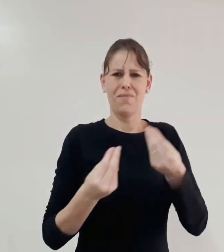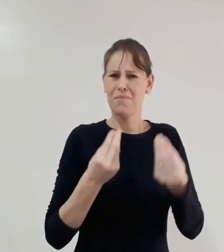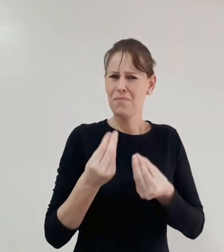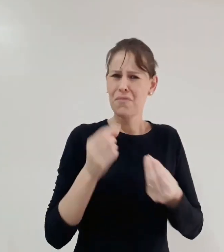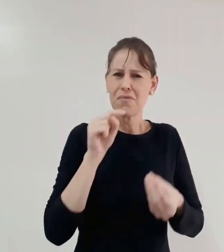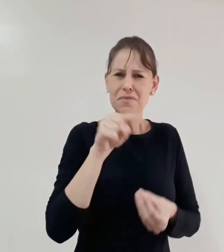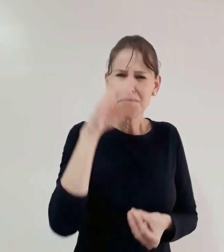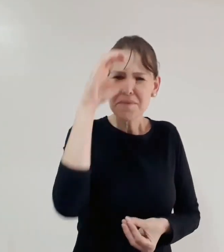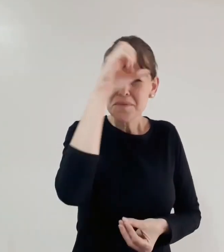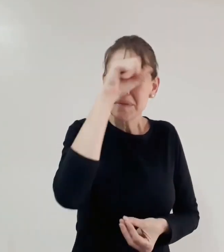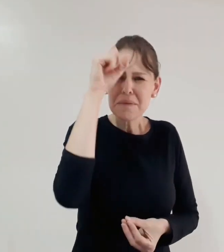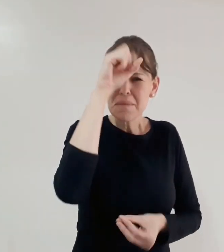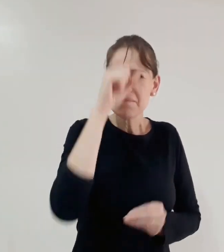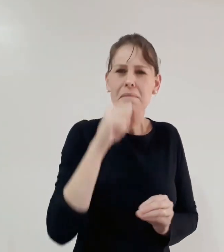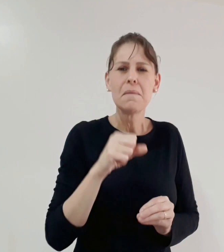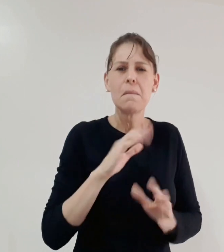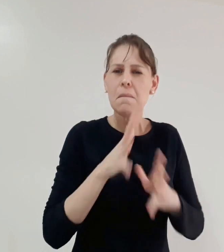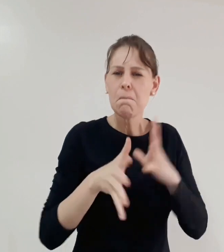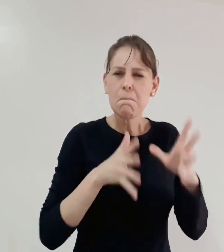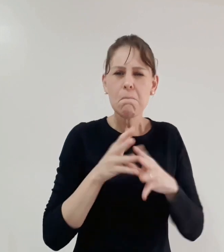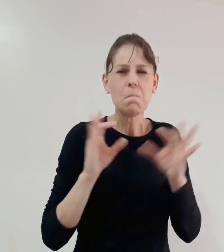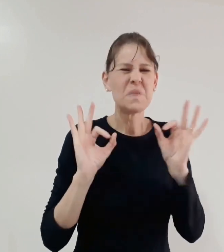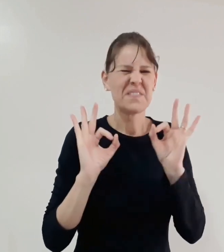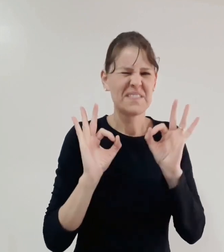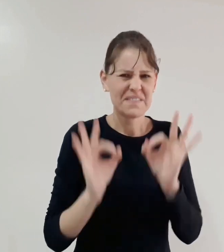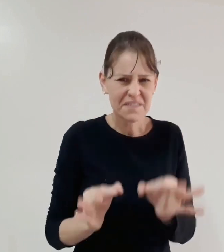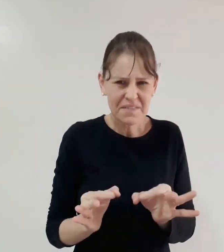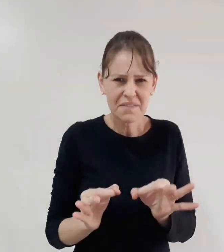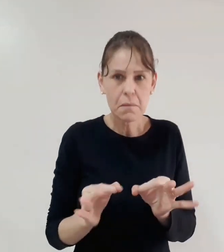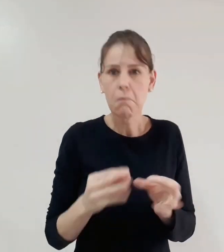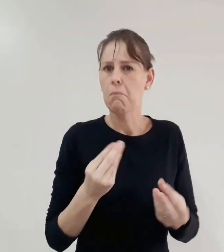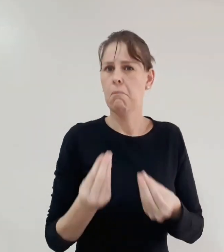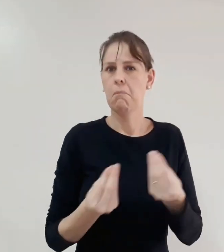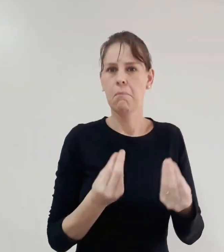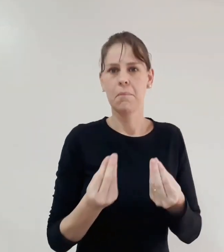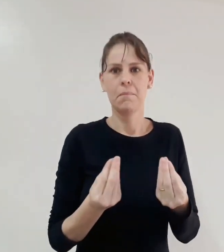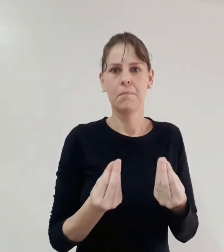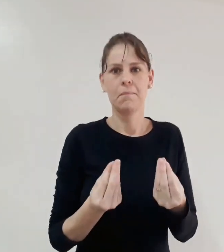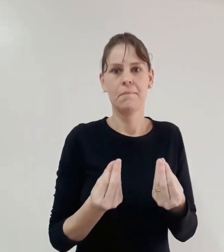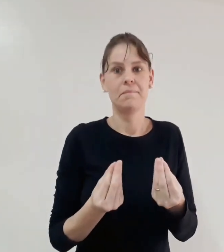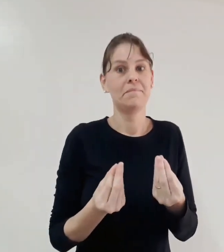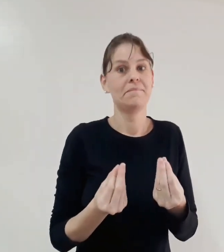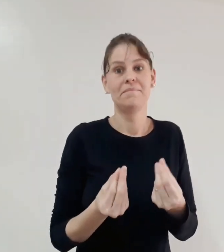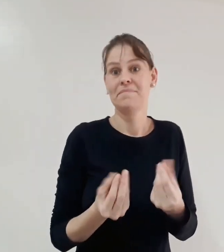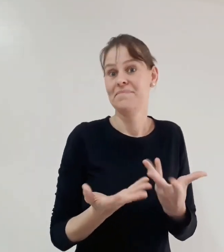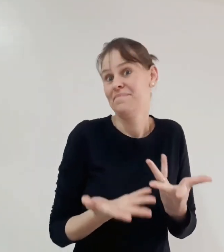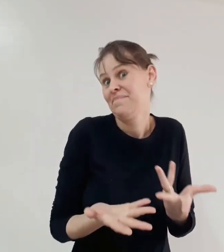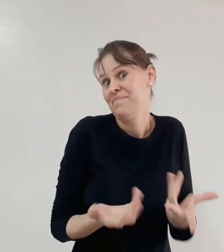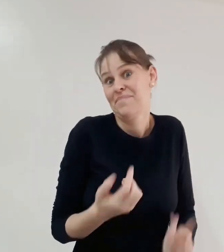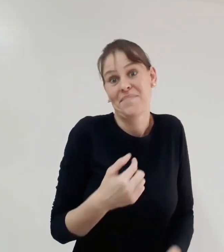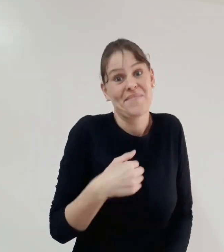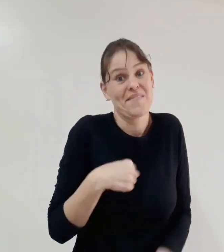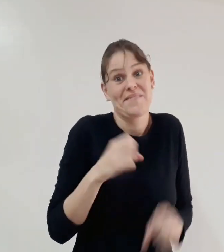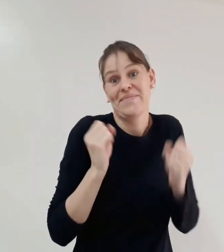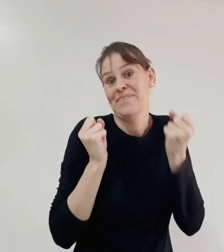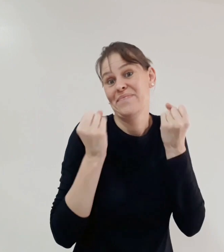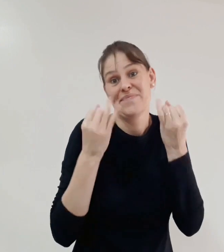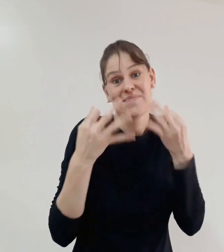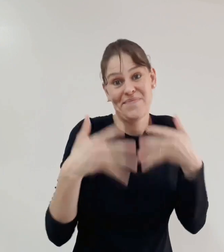de boca aberta comigo, porque eu conseguia me comunicar com ela de forma tranquila e de forma livre. E eu consegui explicar